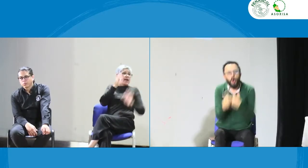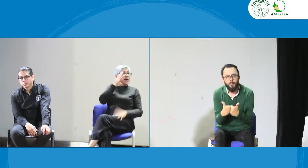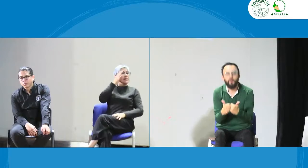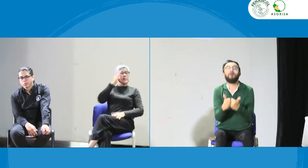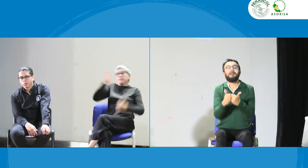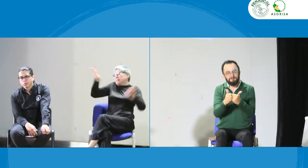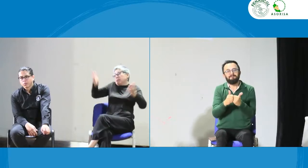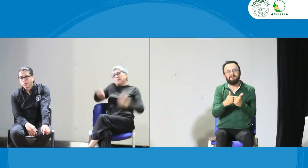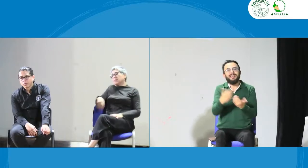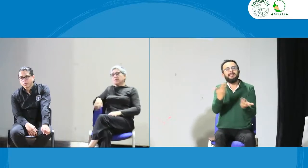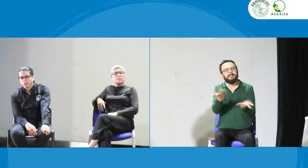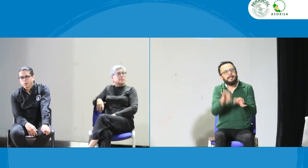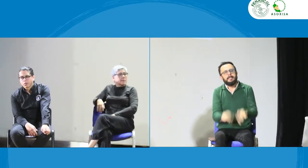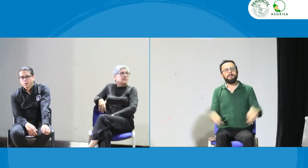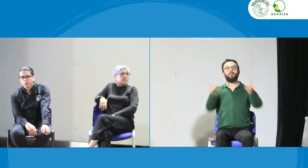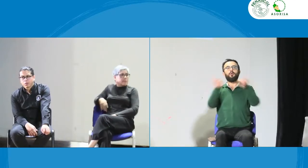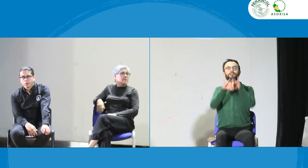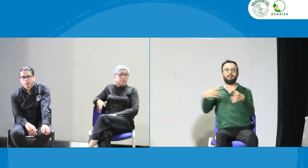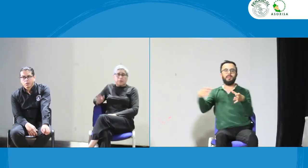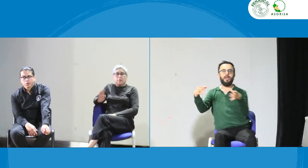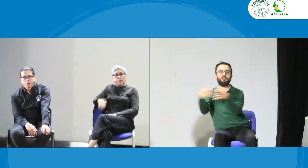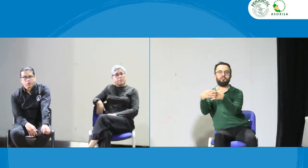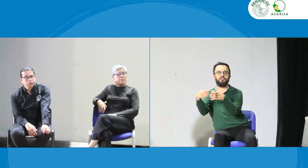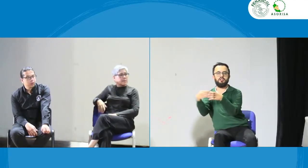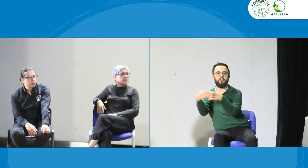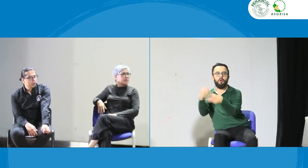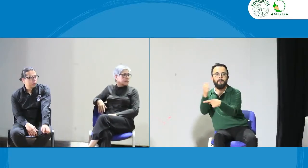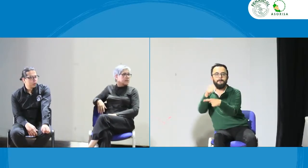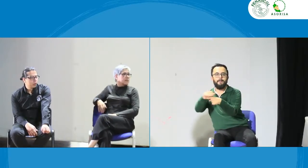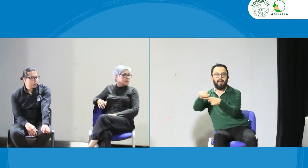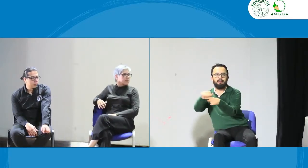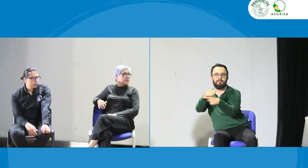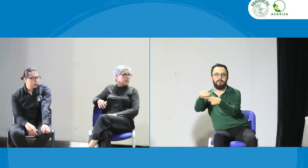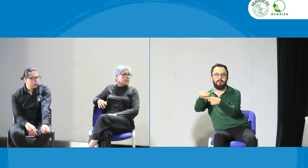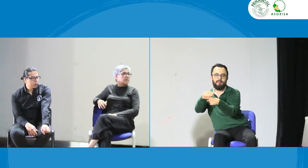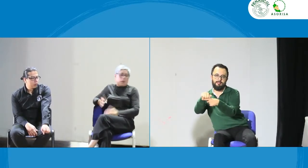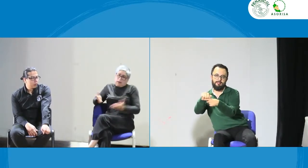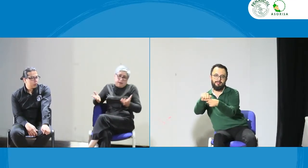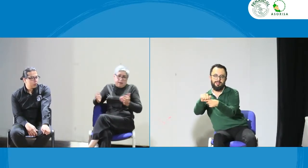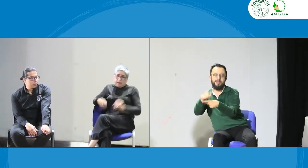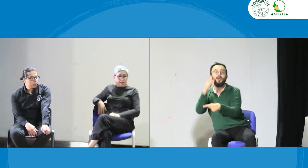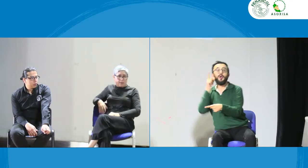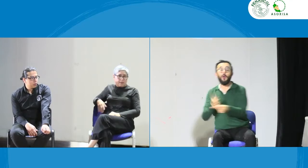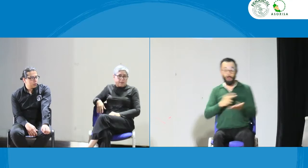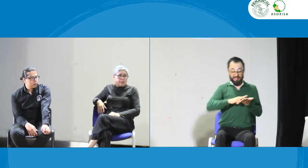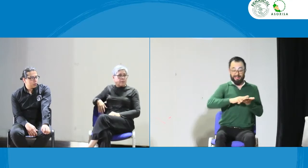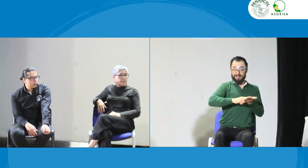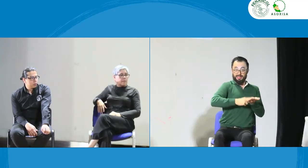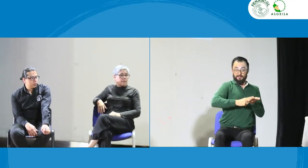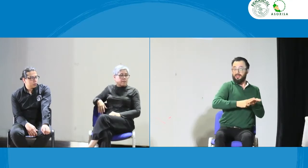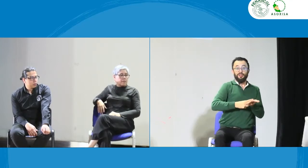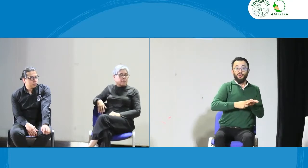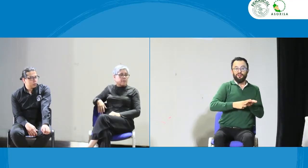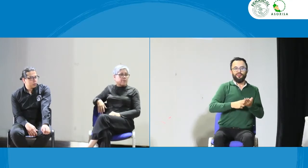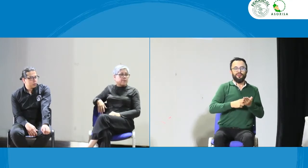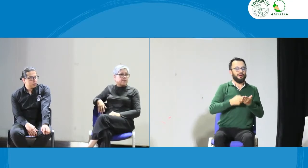de una humana de percepción y que se vea la importancia de que es una comunicación práctica? De que estamos